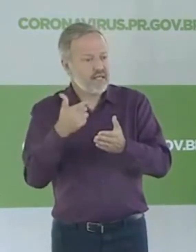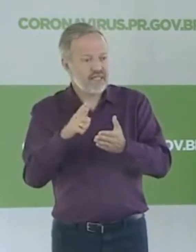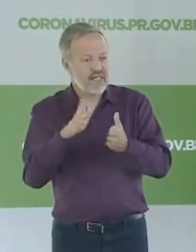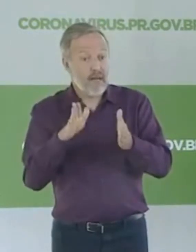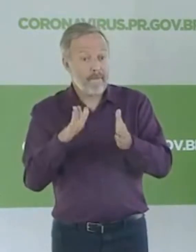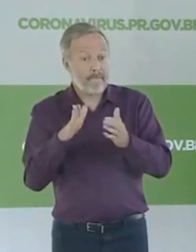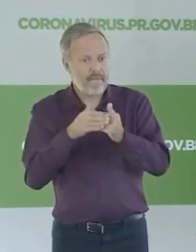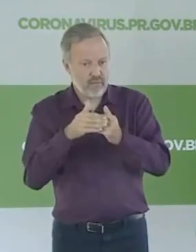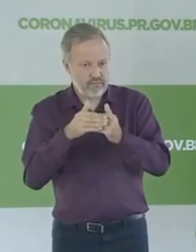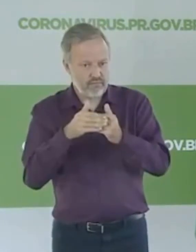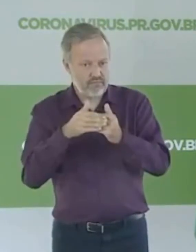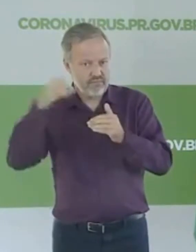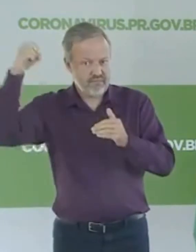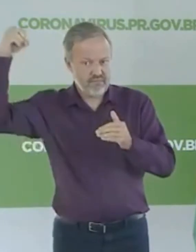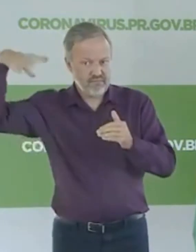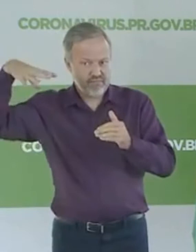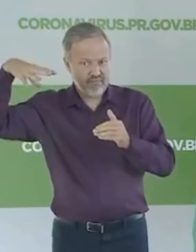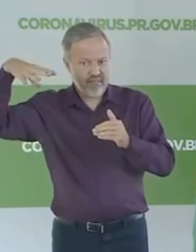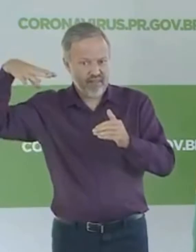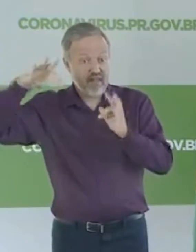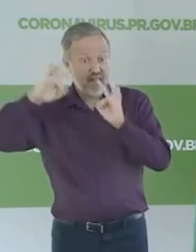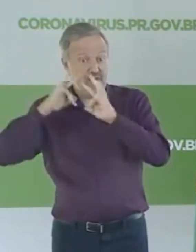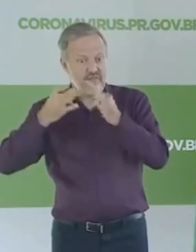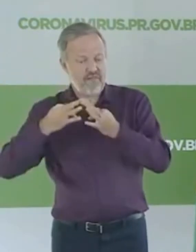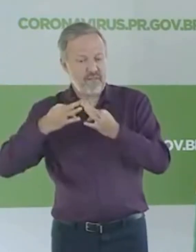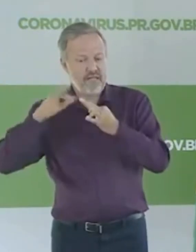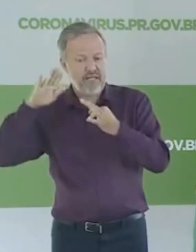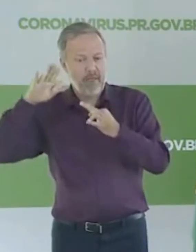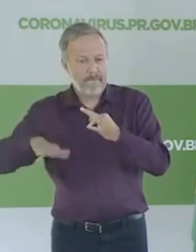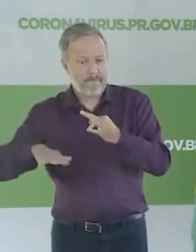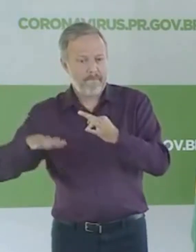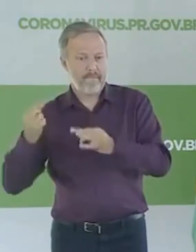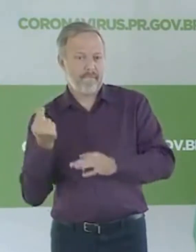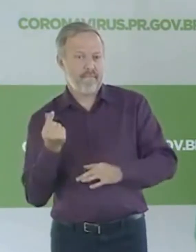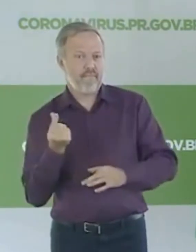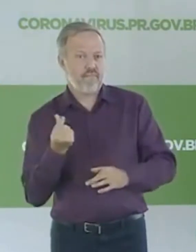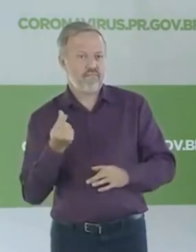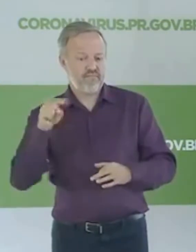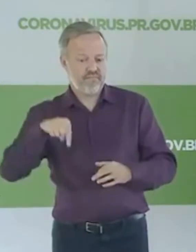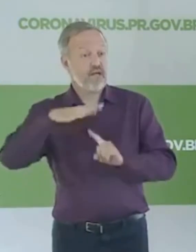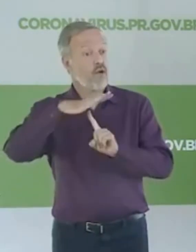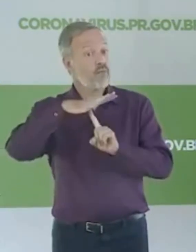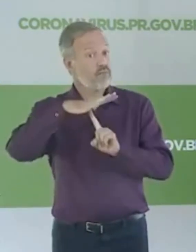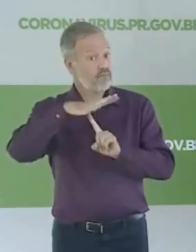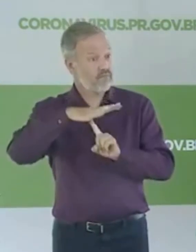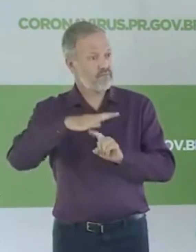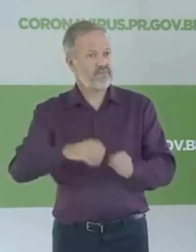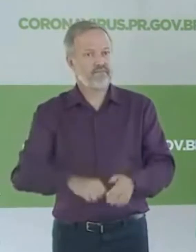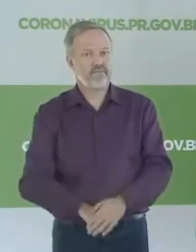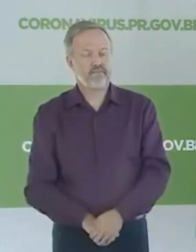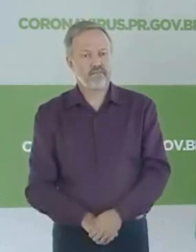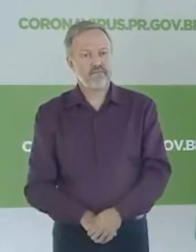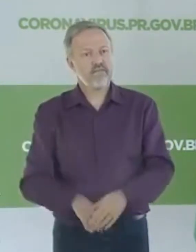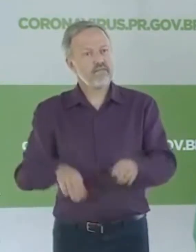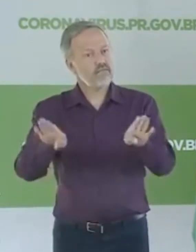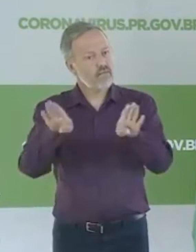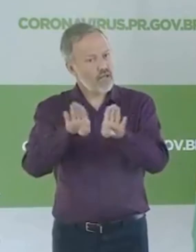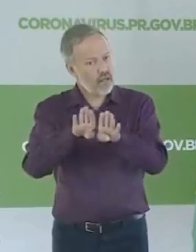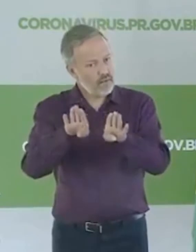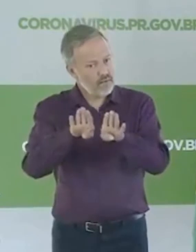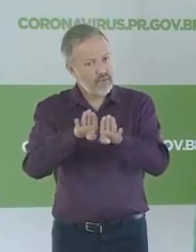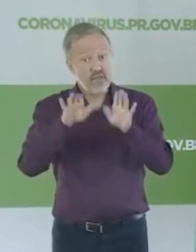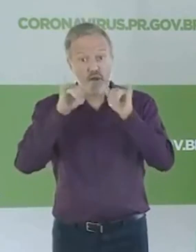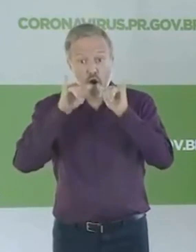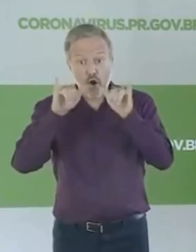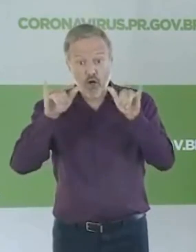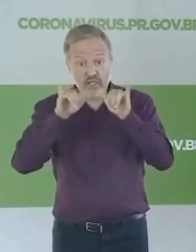energia para famílias de baixa renda aqui no Estado do Paraná. Nós também estamos orientando a